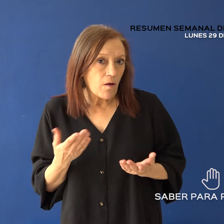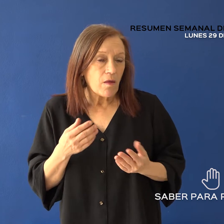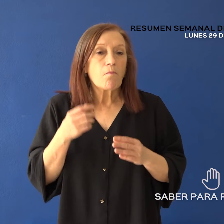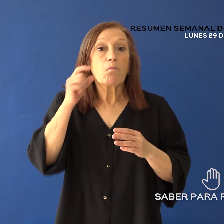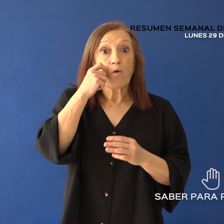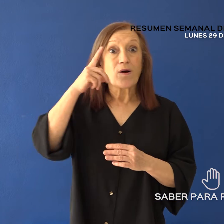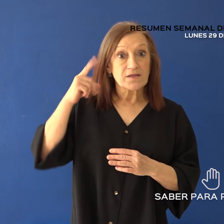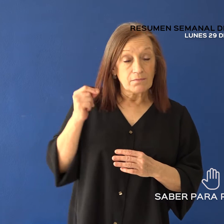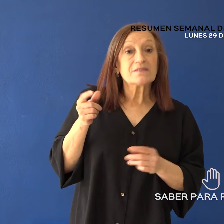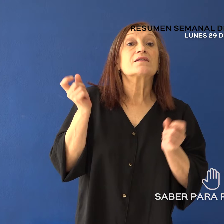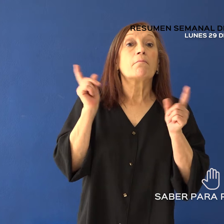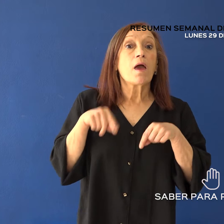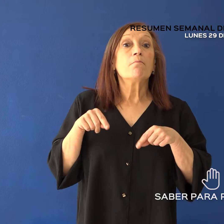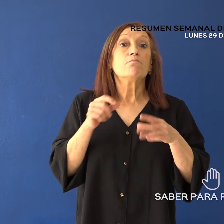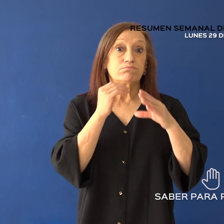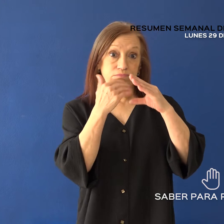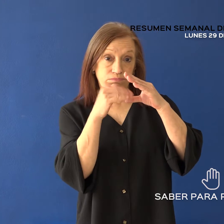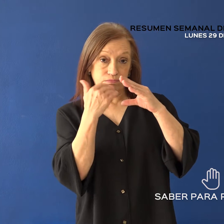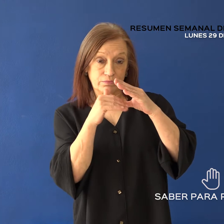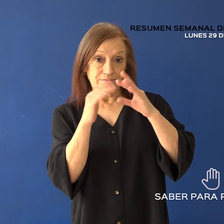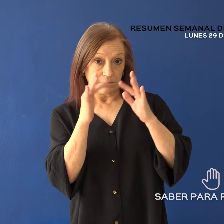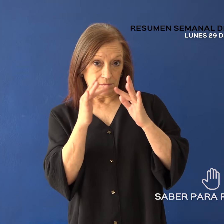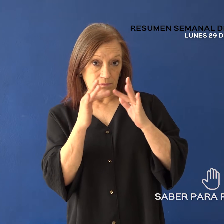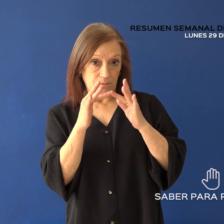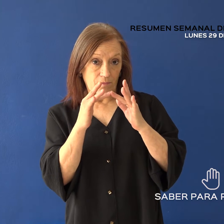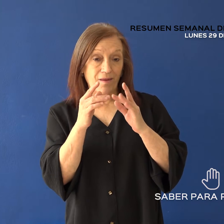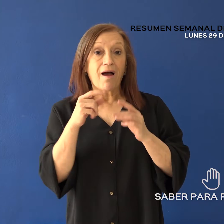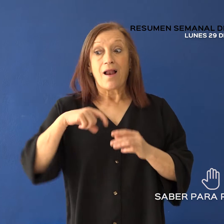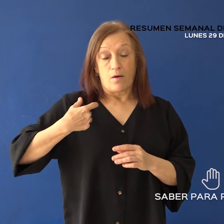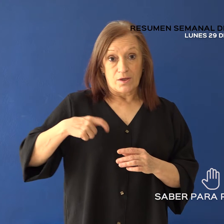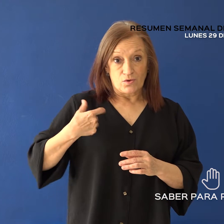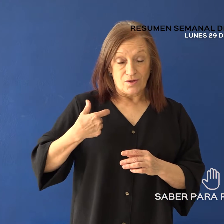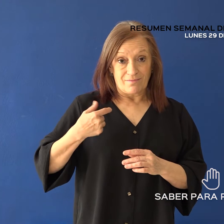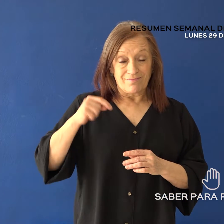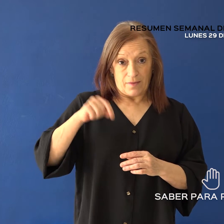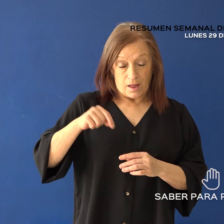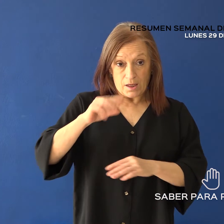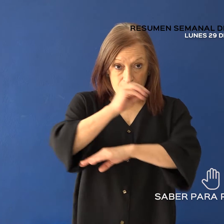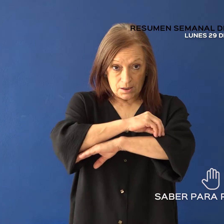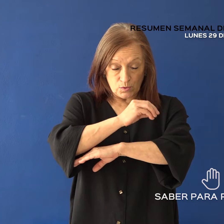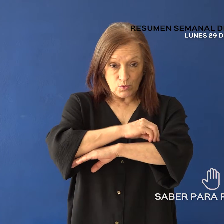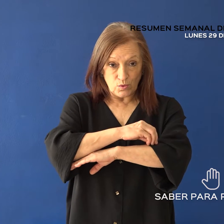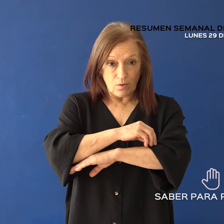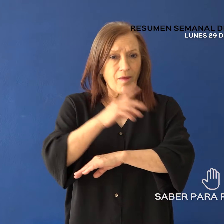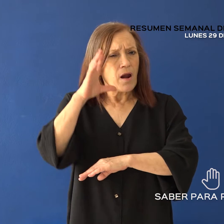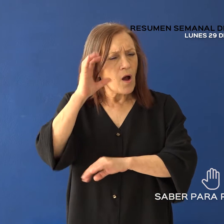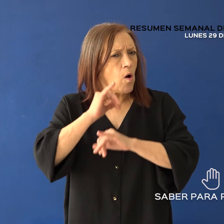o correo electrónico. Desde la Obra Social Santa Cruceña, se recordó que quienes